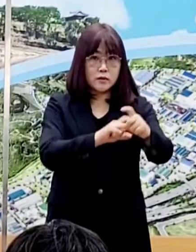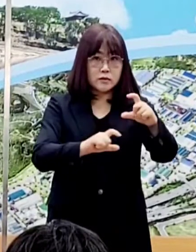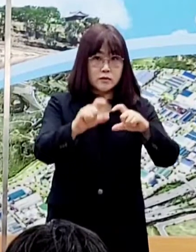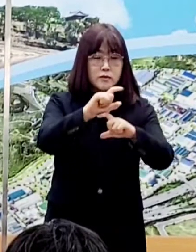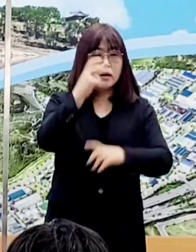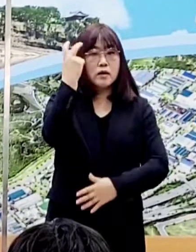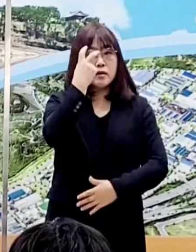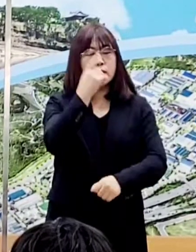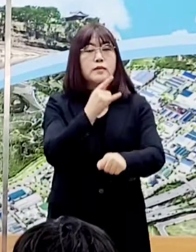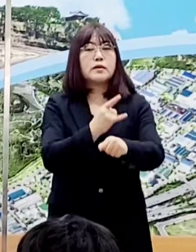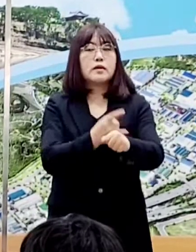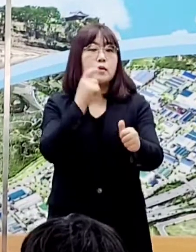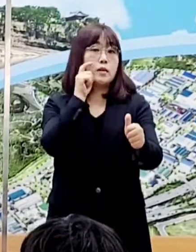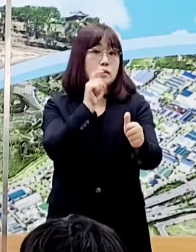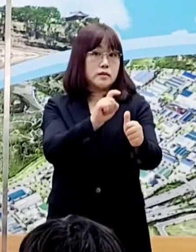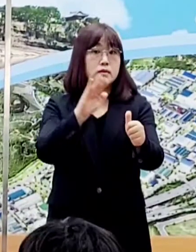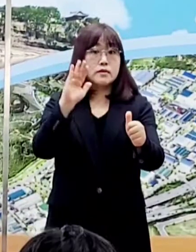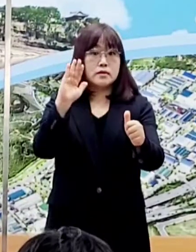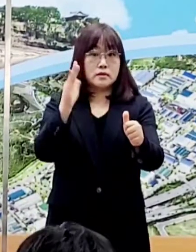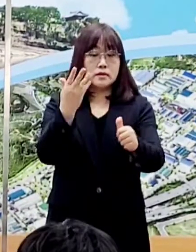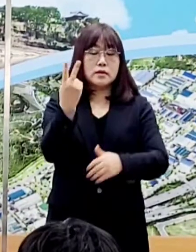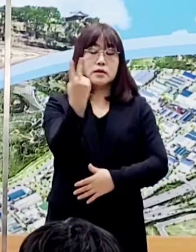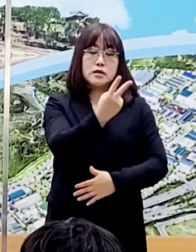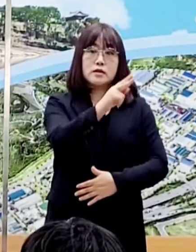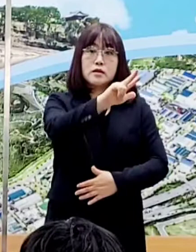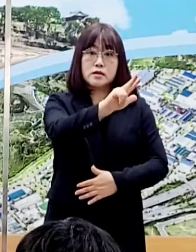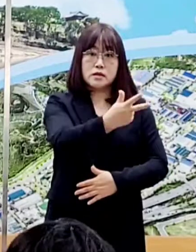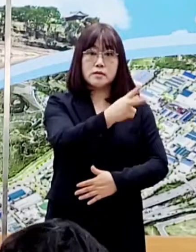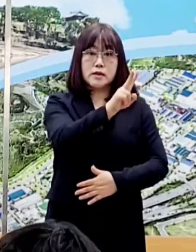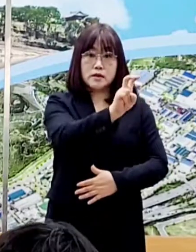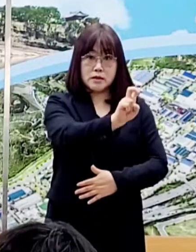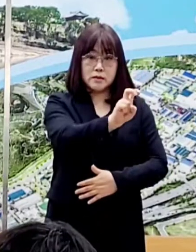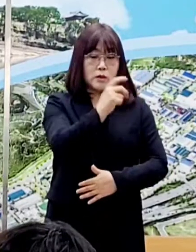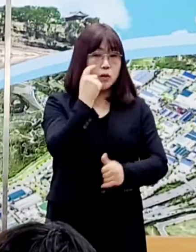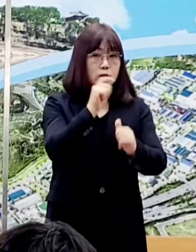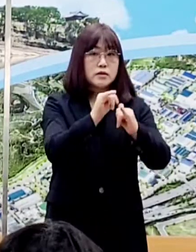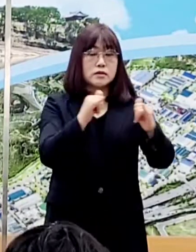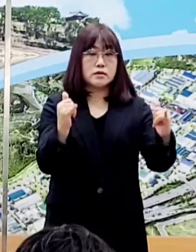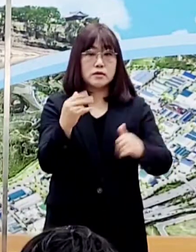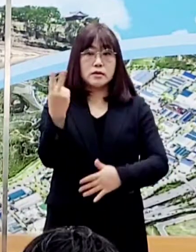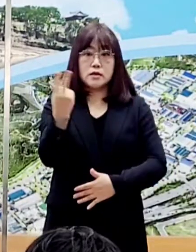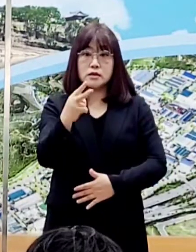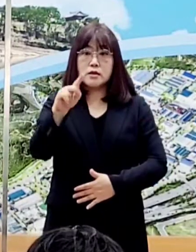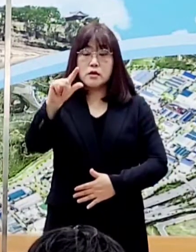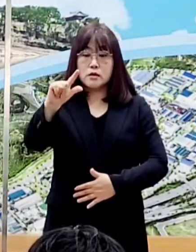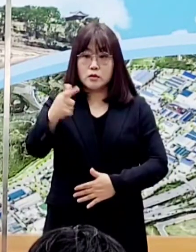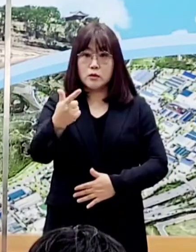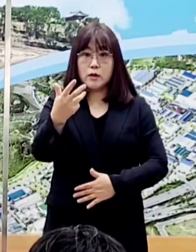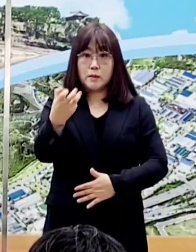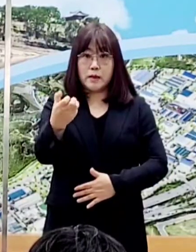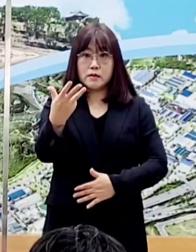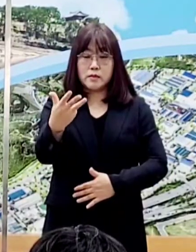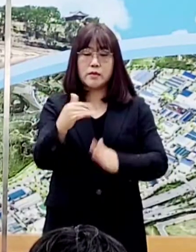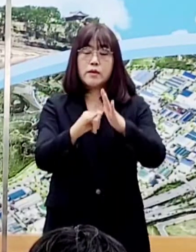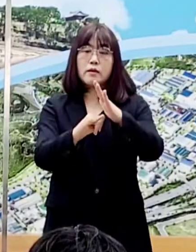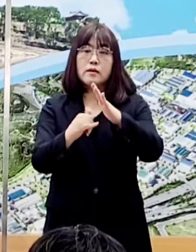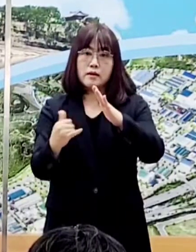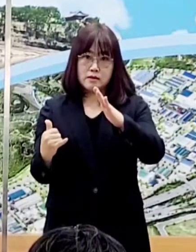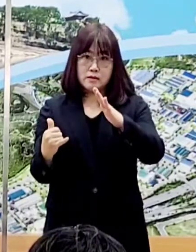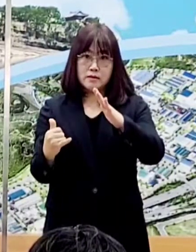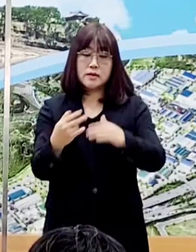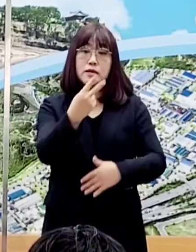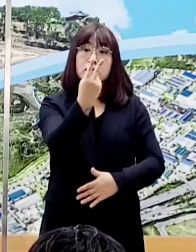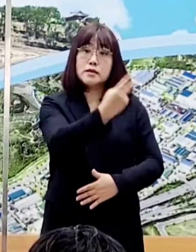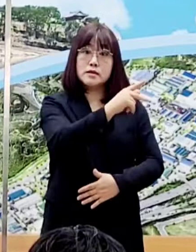양성 판정을 받았습니다. 진주 2720번 확진자는 2688번의 가족이며,